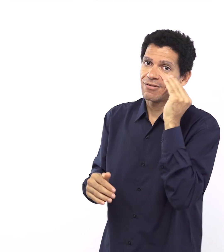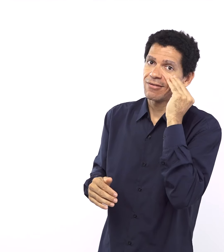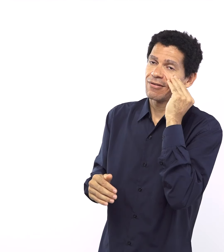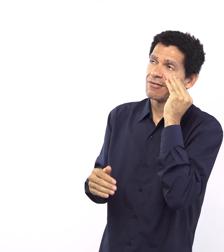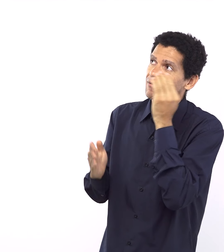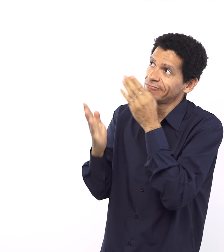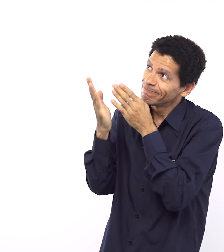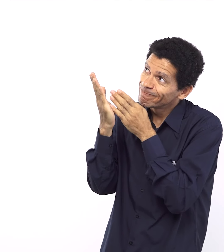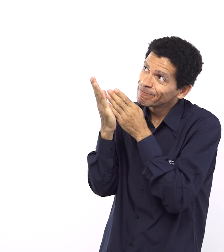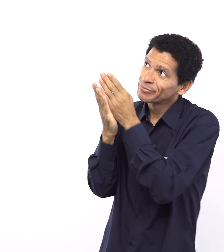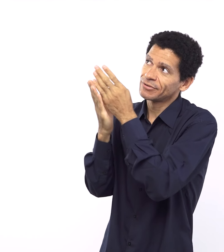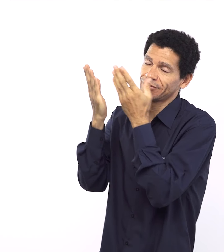amém Deus